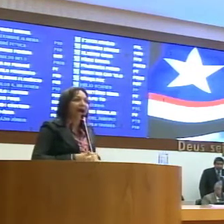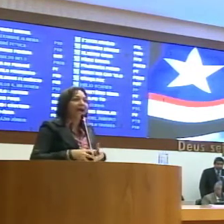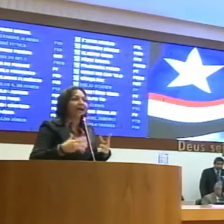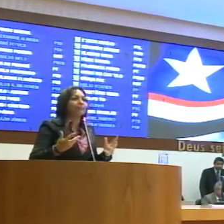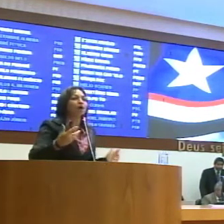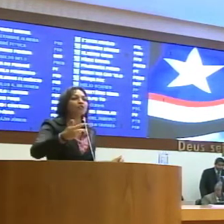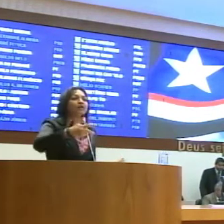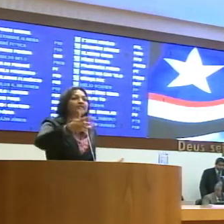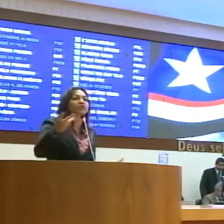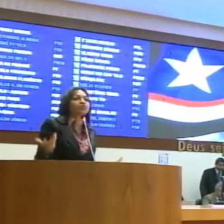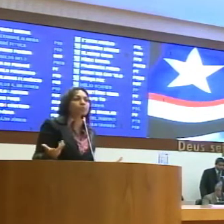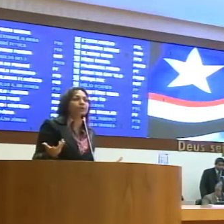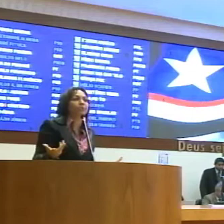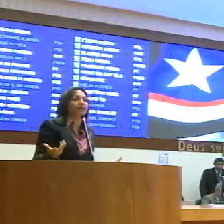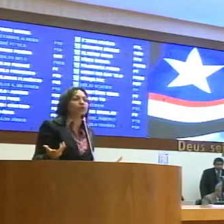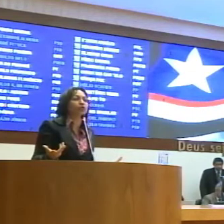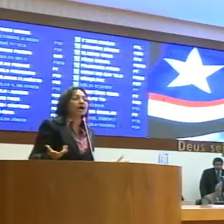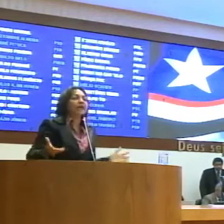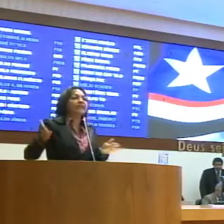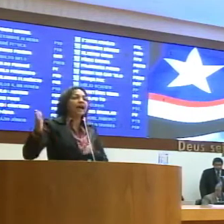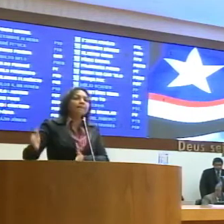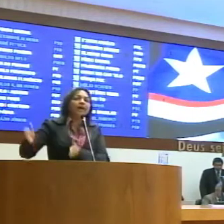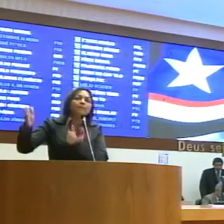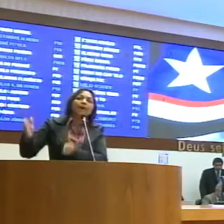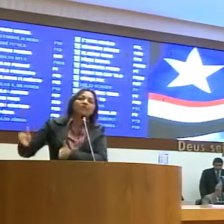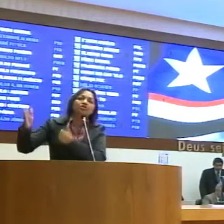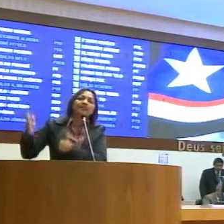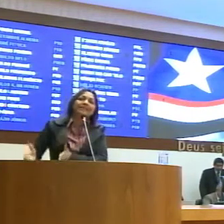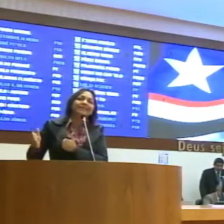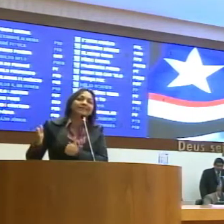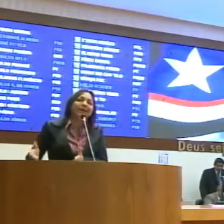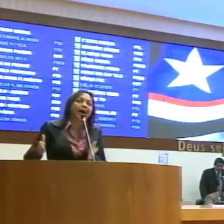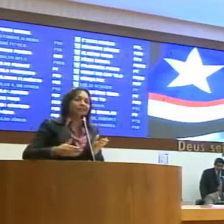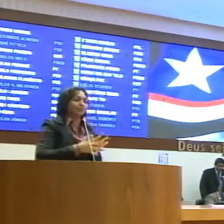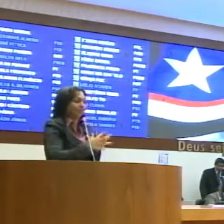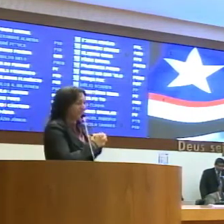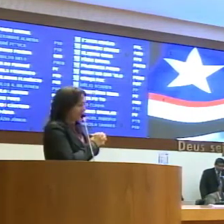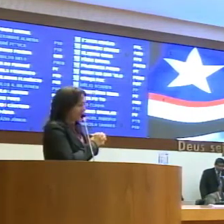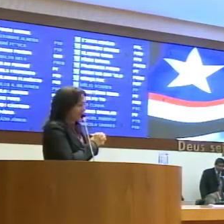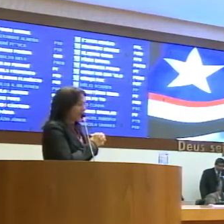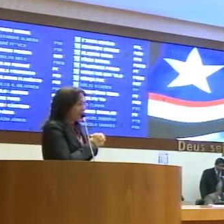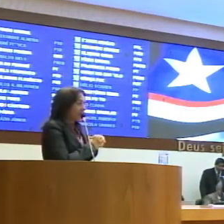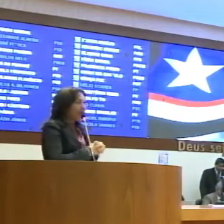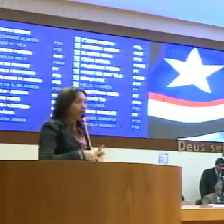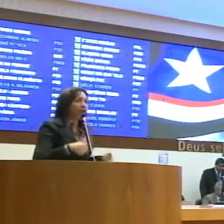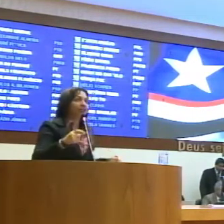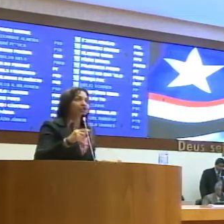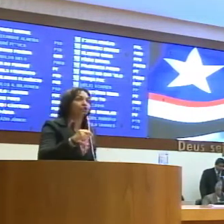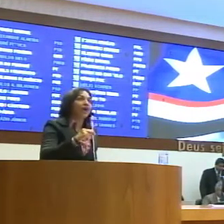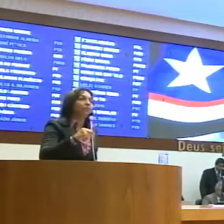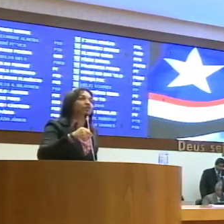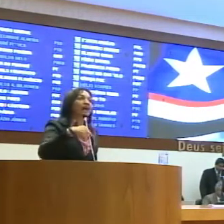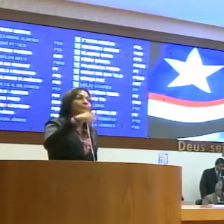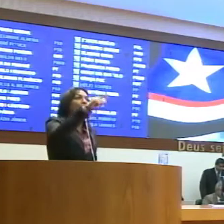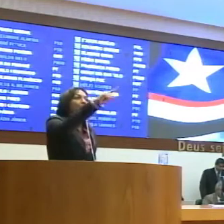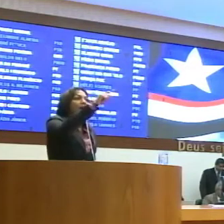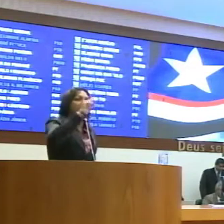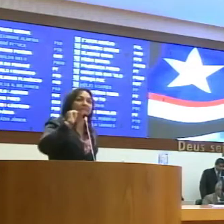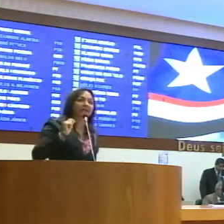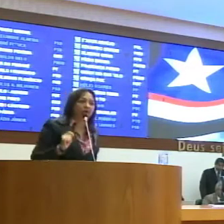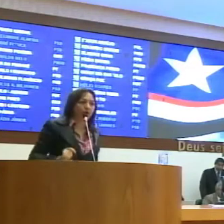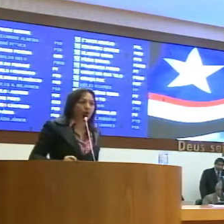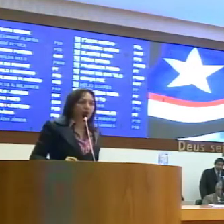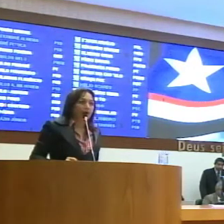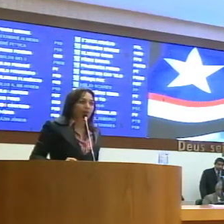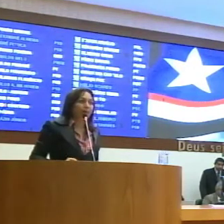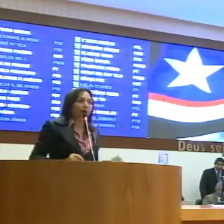oficial de justiça, acabou fazendo um cumprimento também para os 13 hectares, presidente. E nós tivemos lá